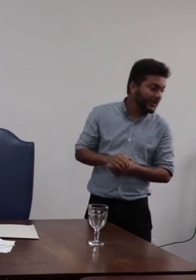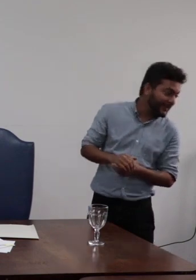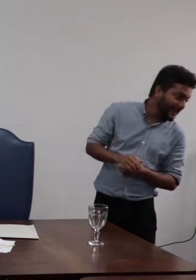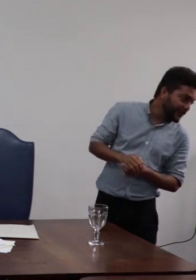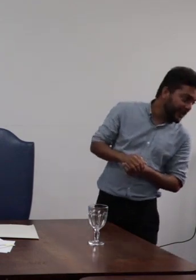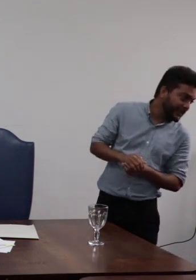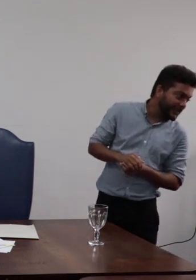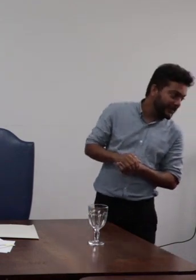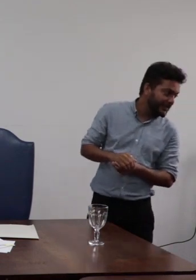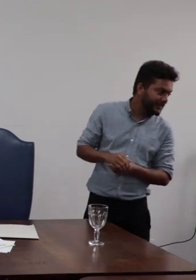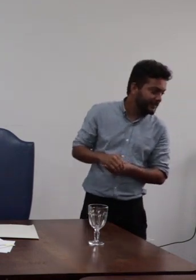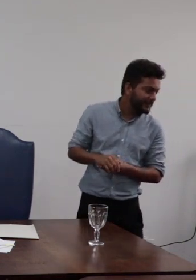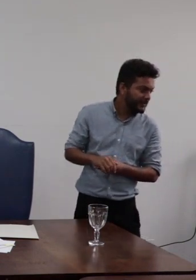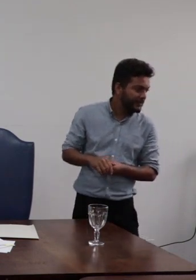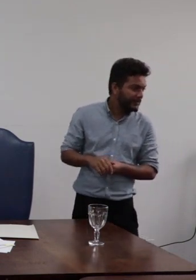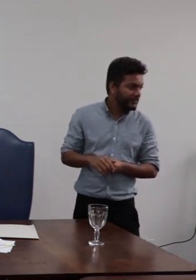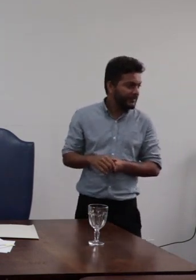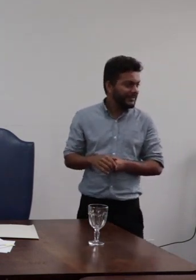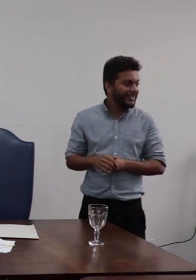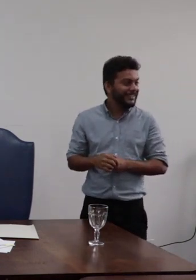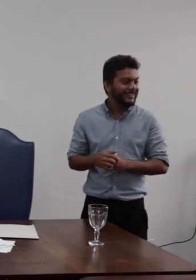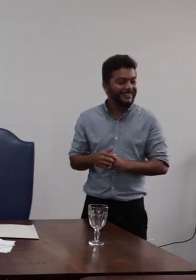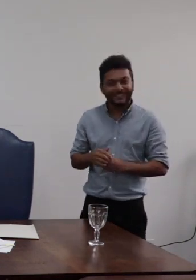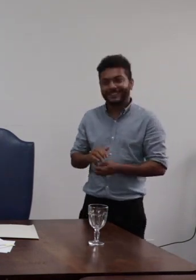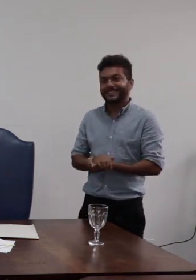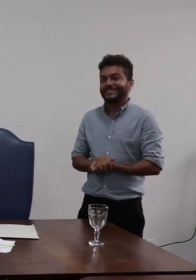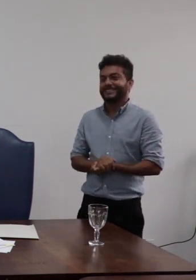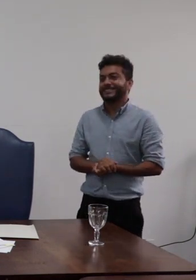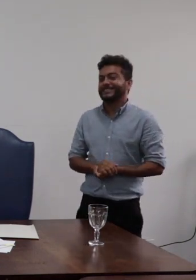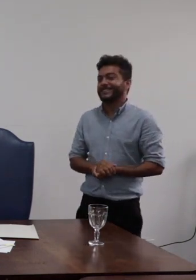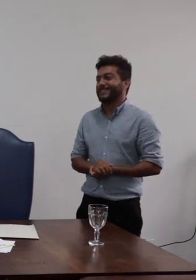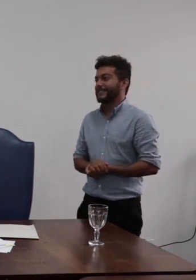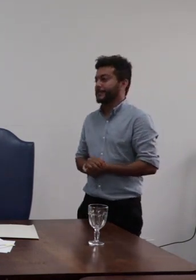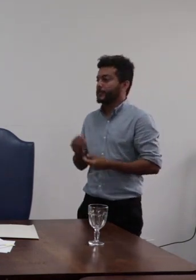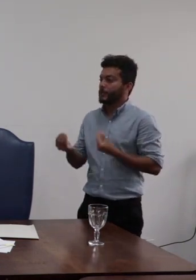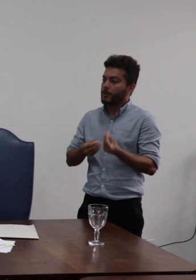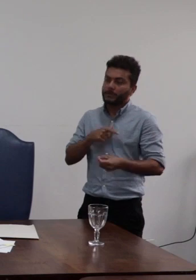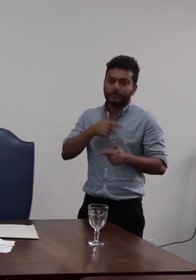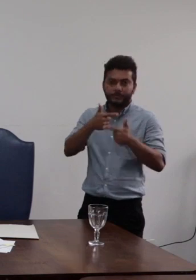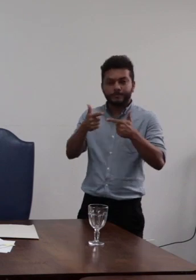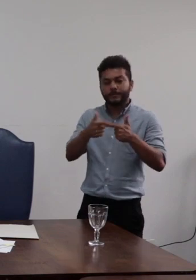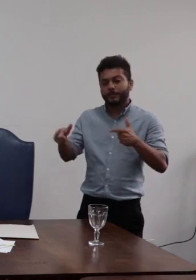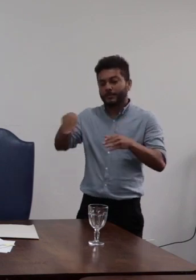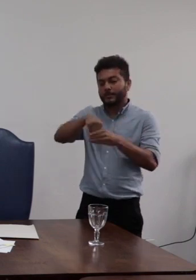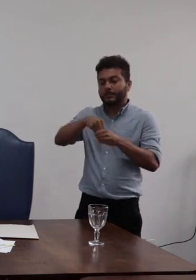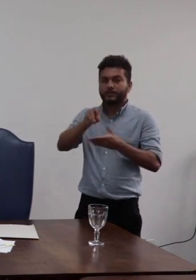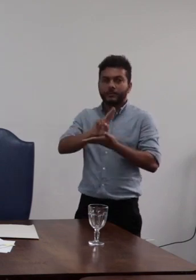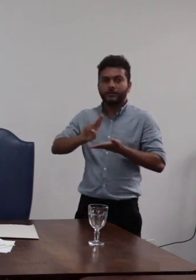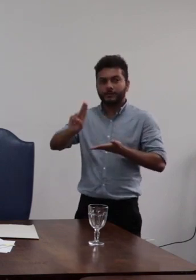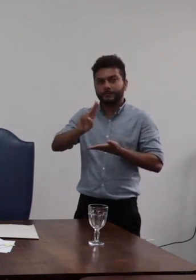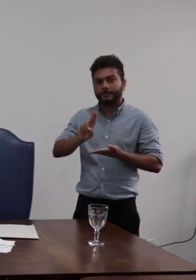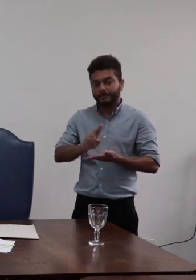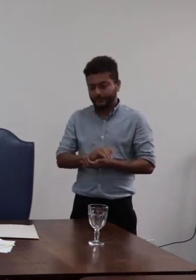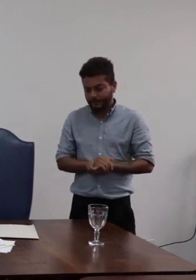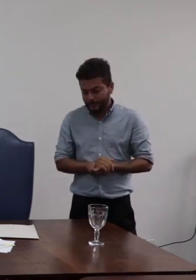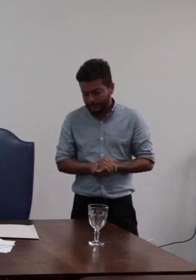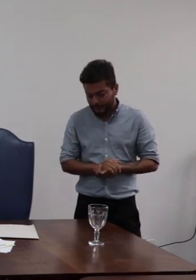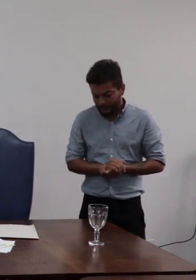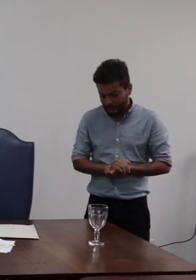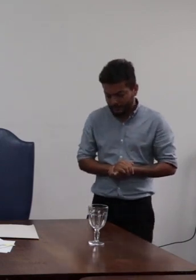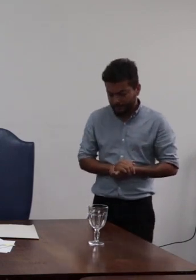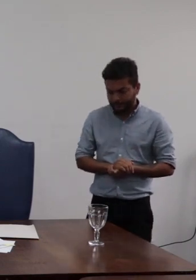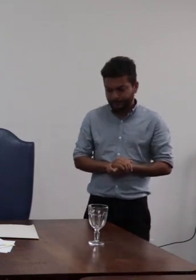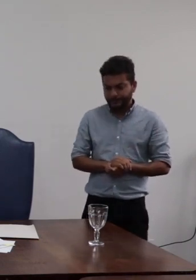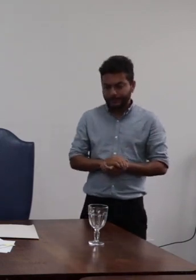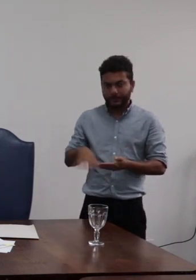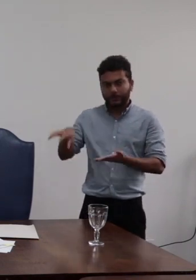situações de ausência de empatia de observância dos problemas internos dos problemas internos